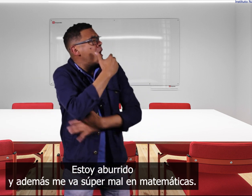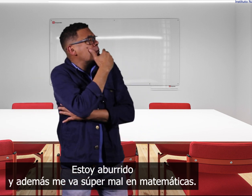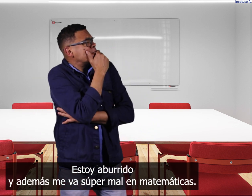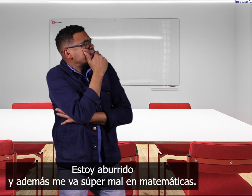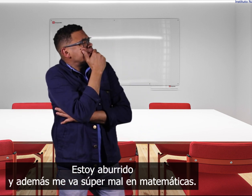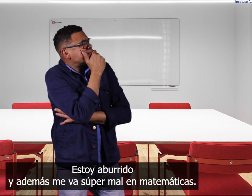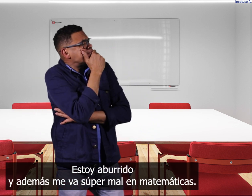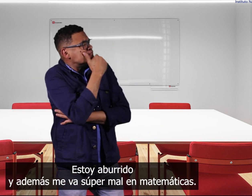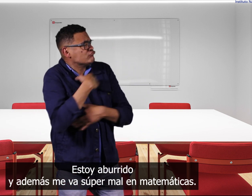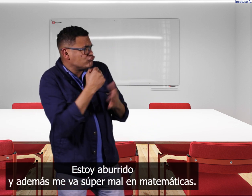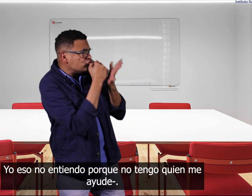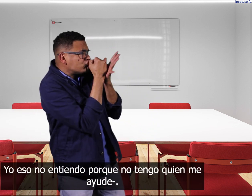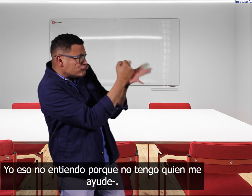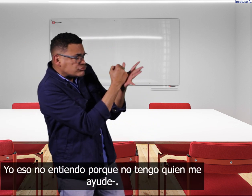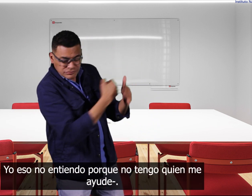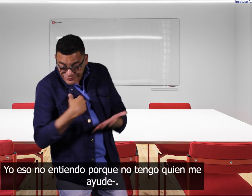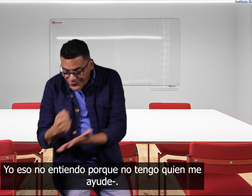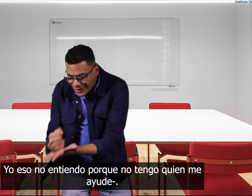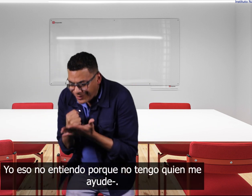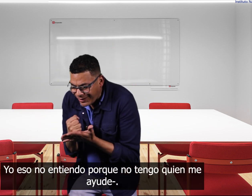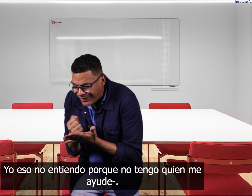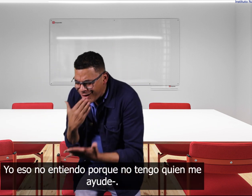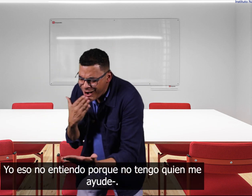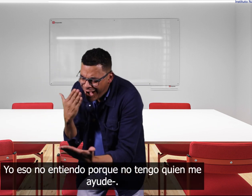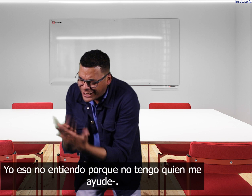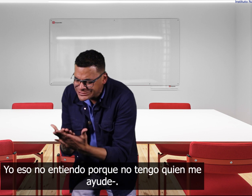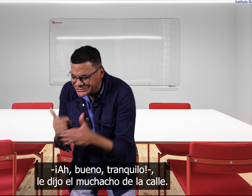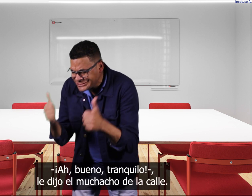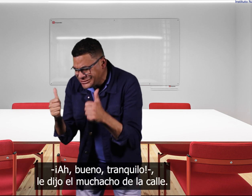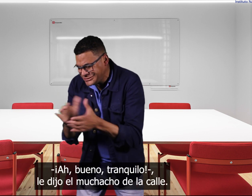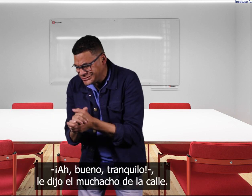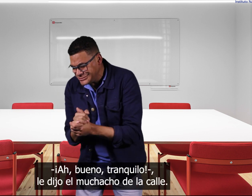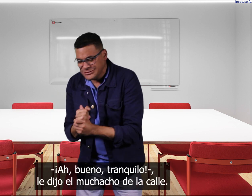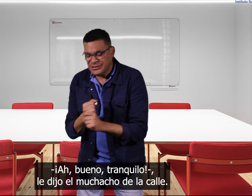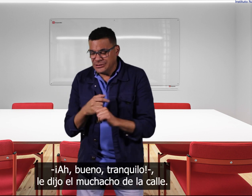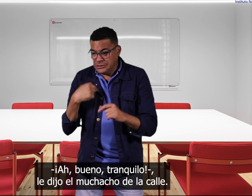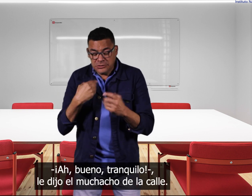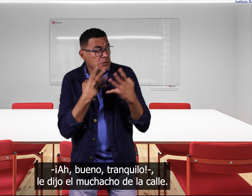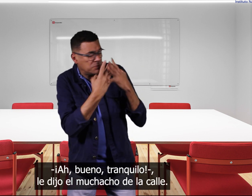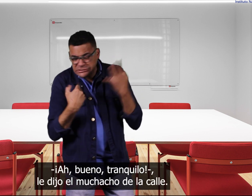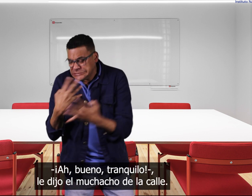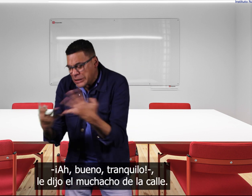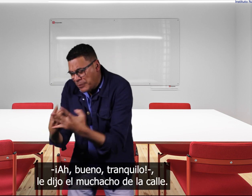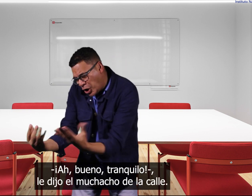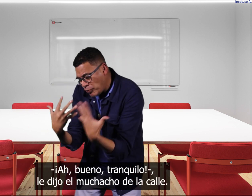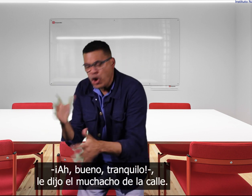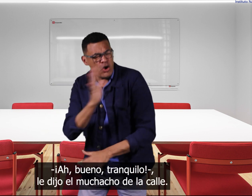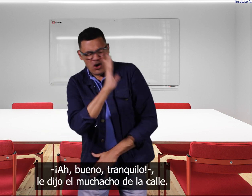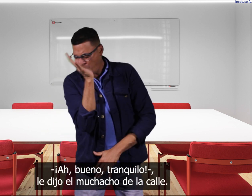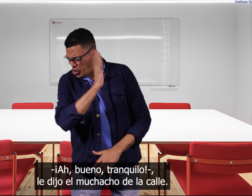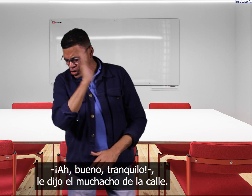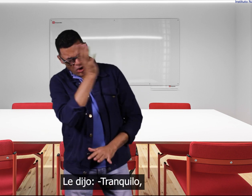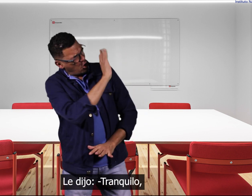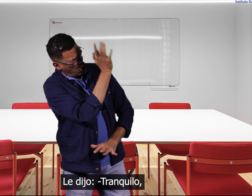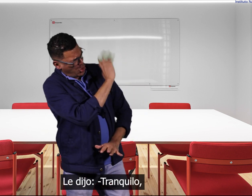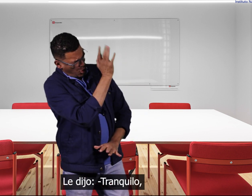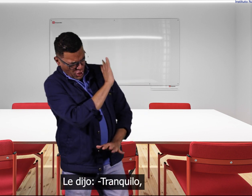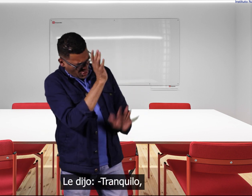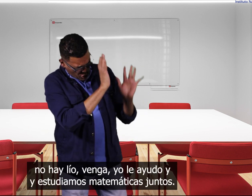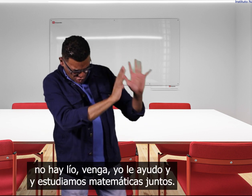en matemáticas yo eso no lo entiendo porque no tengo quien me ayude a bueno tranquilo le dijo el muchacho de la calle le dijo tranquilo no hay